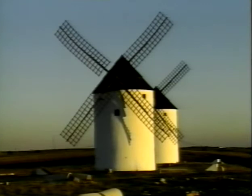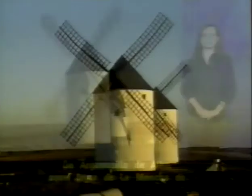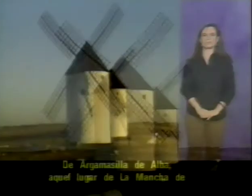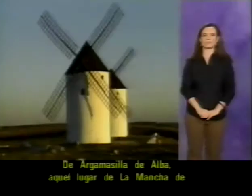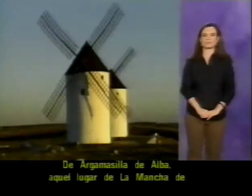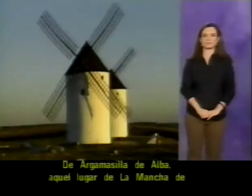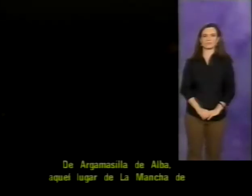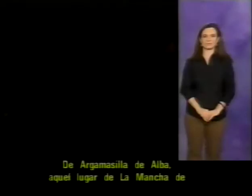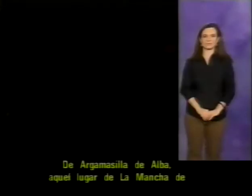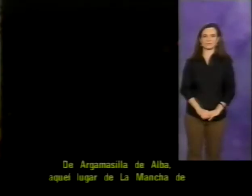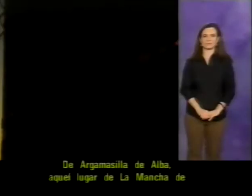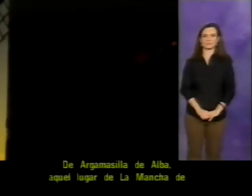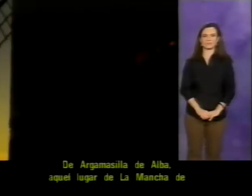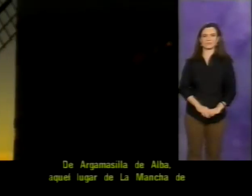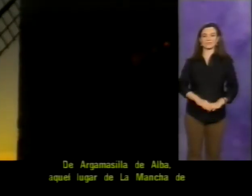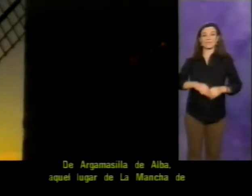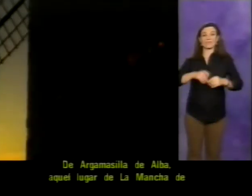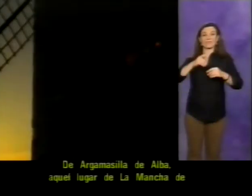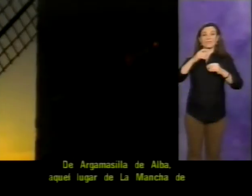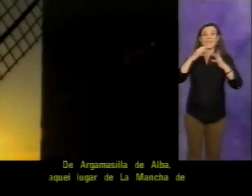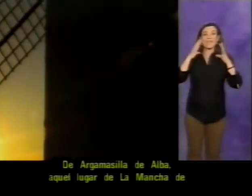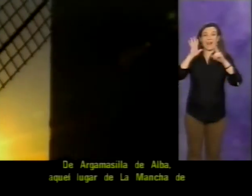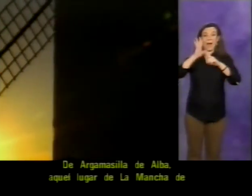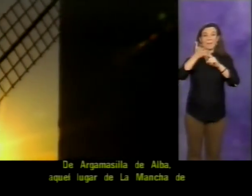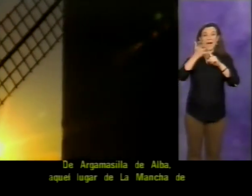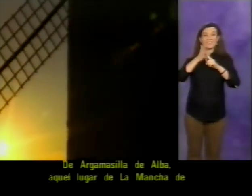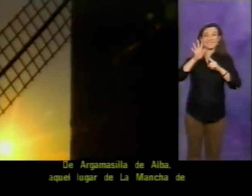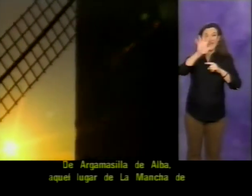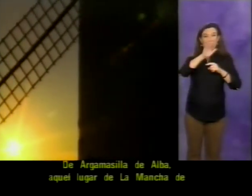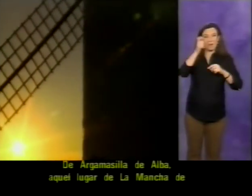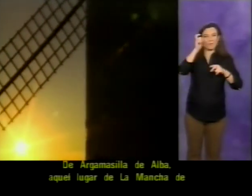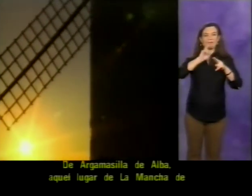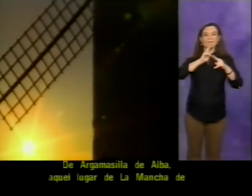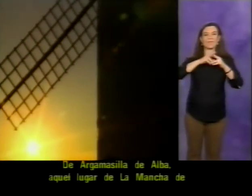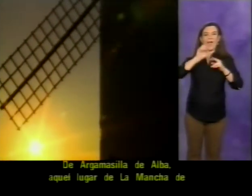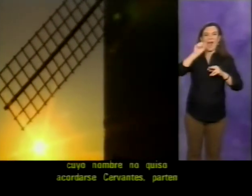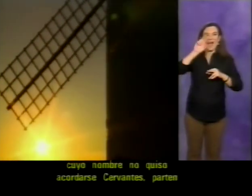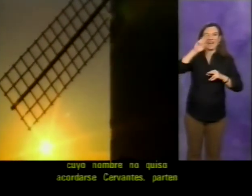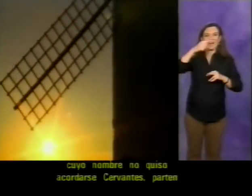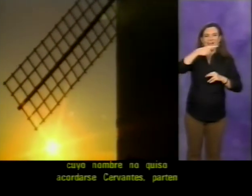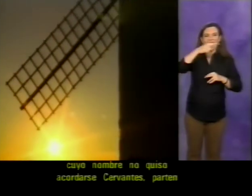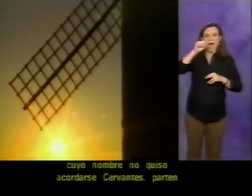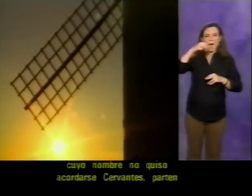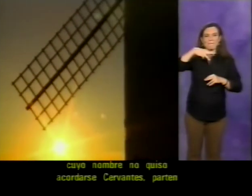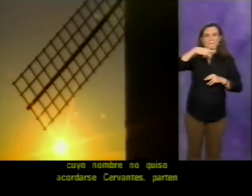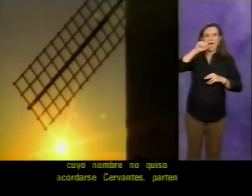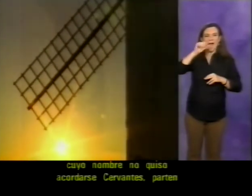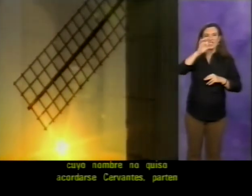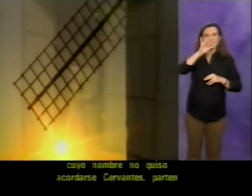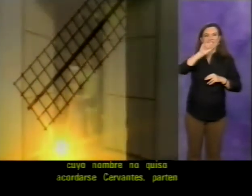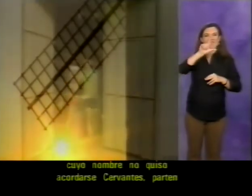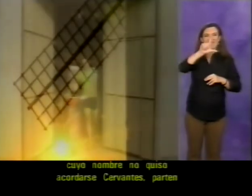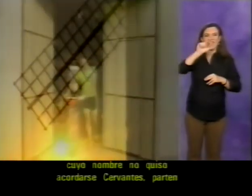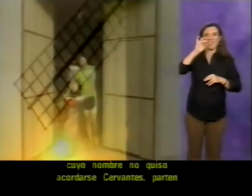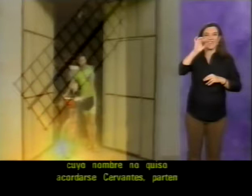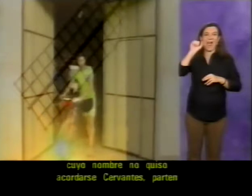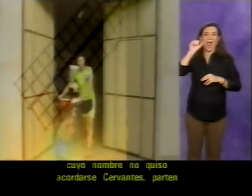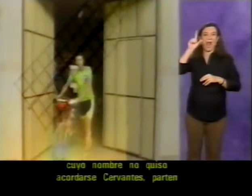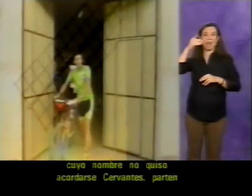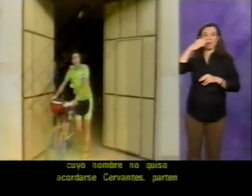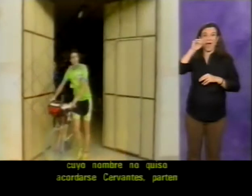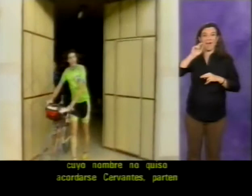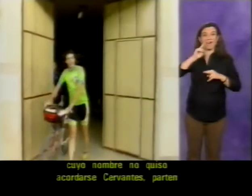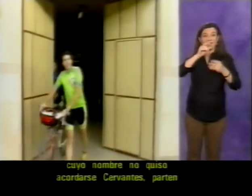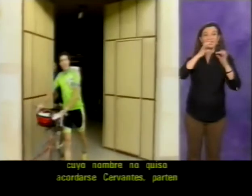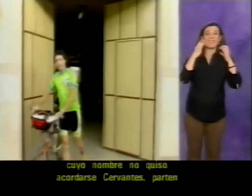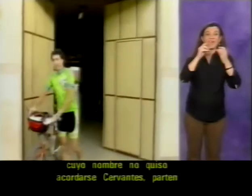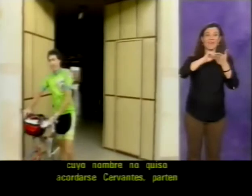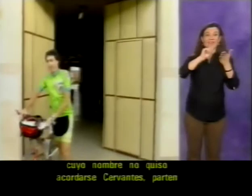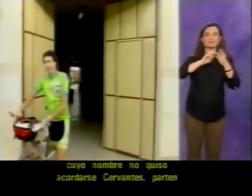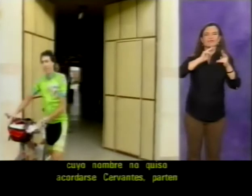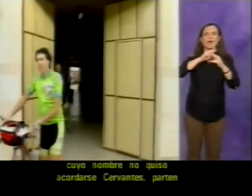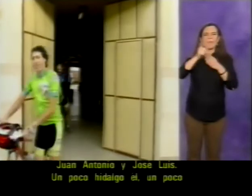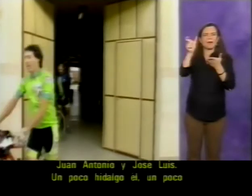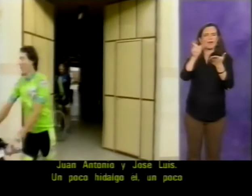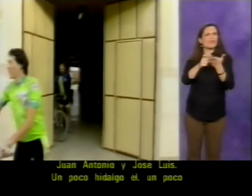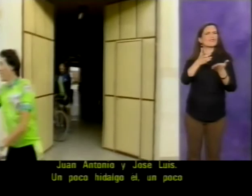De Argamasilla de Alba, aquel lugar de la mancha de cuyo nombre no quiso acordarse Cervantes, parten Juan Antonio